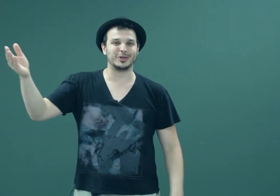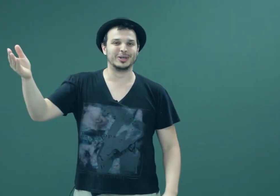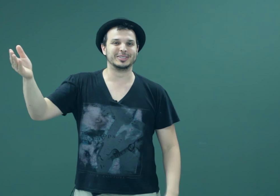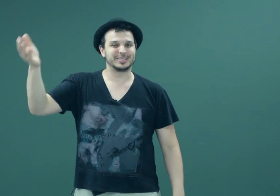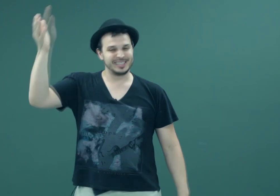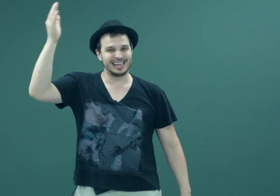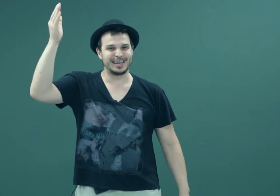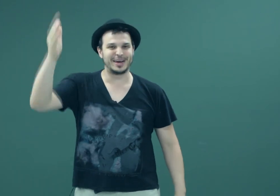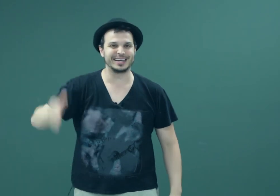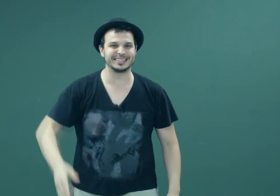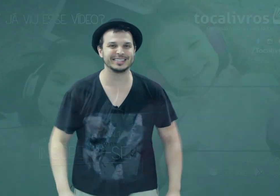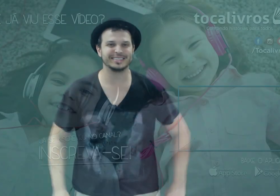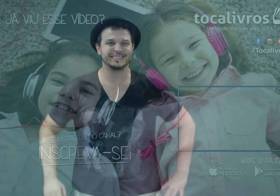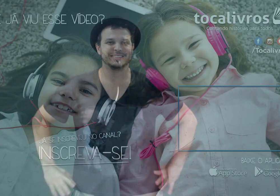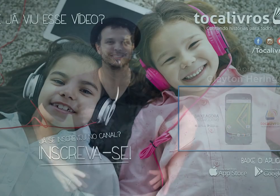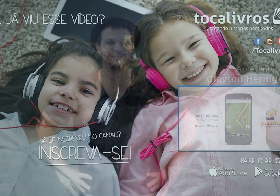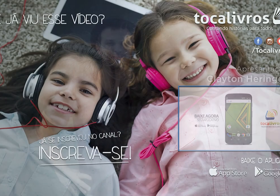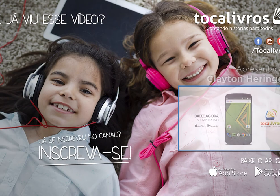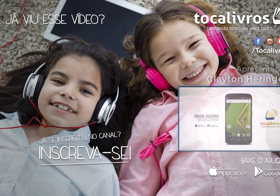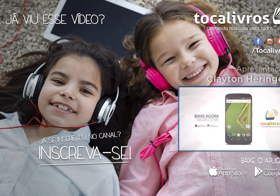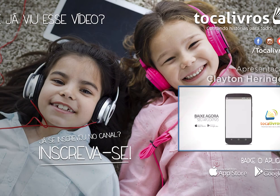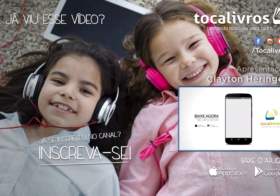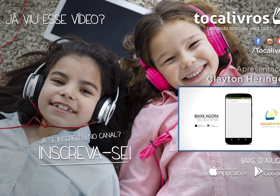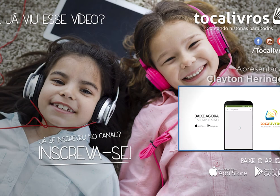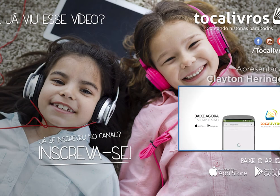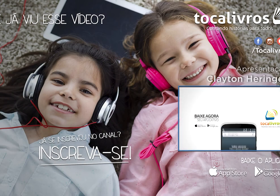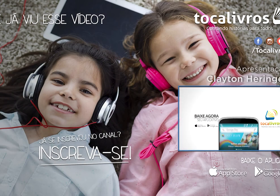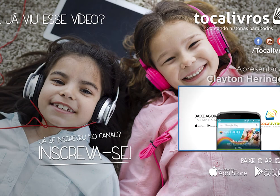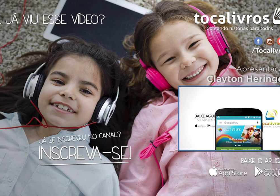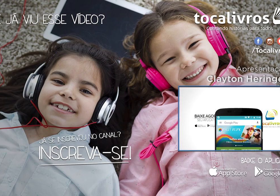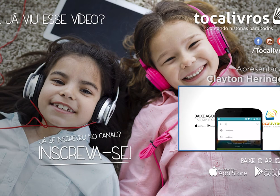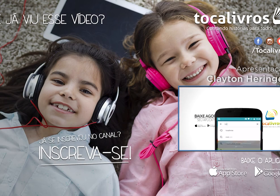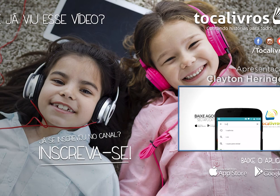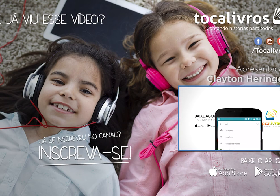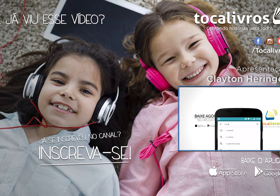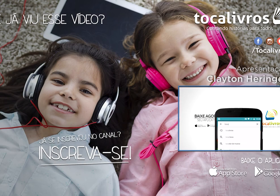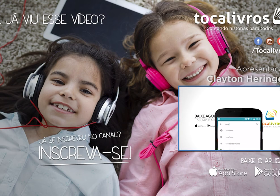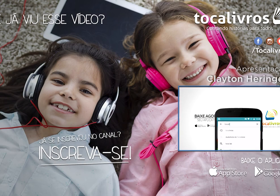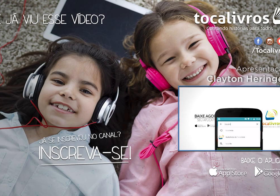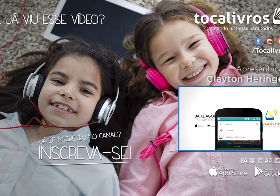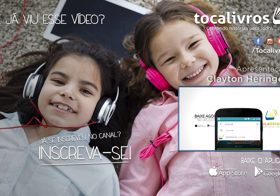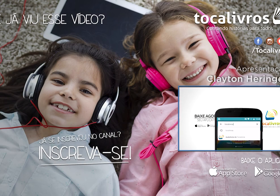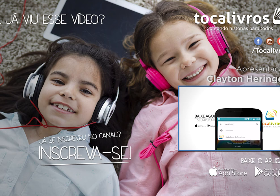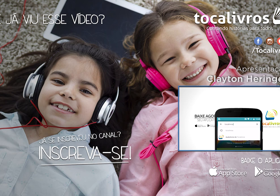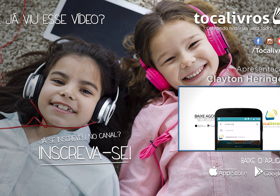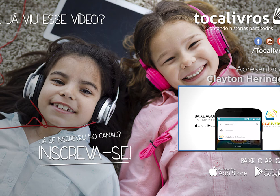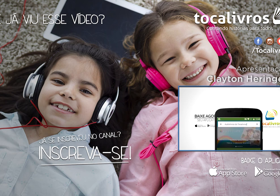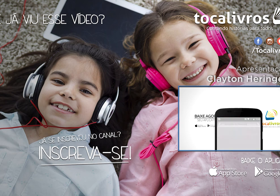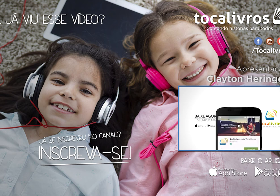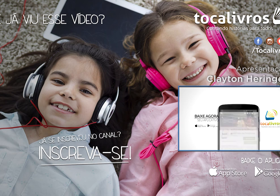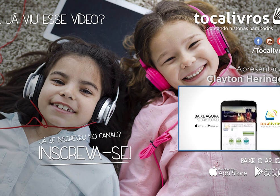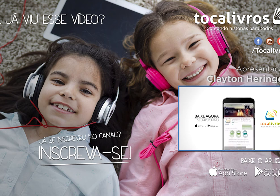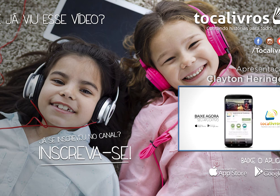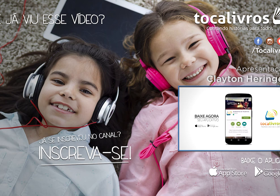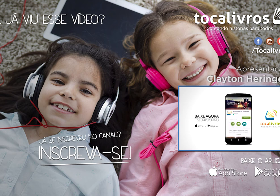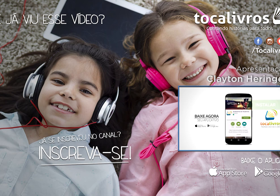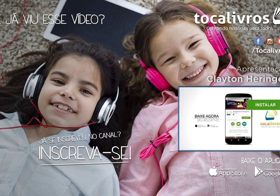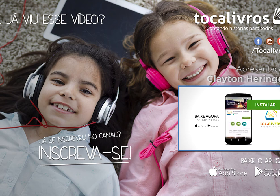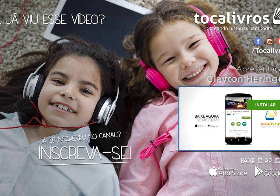todos. E até mais! E não esqueça, a Toca Livros é a melhor plataforma pra ouvir livros. Baixe agora